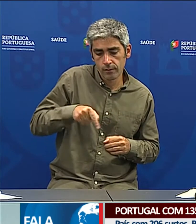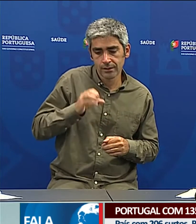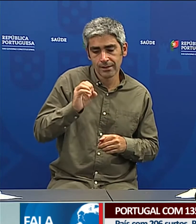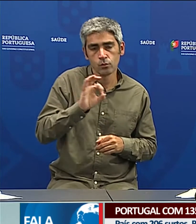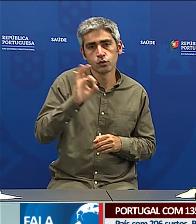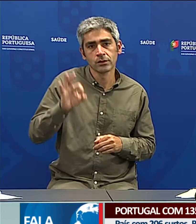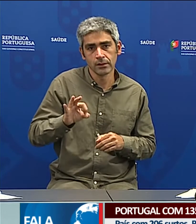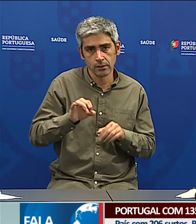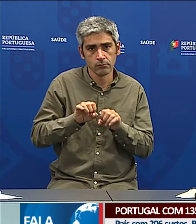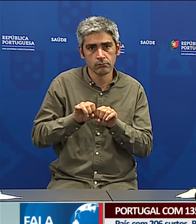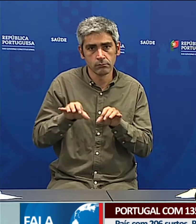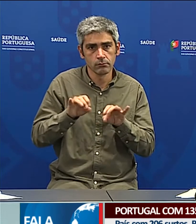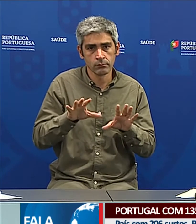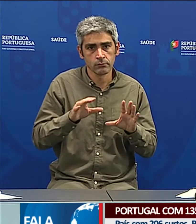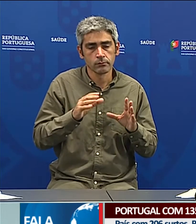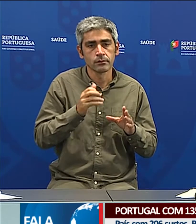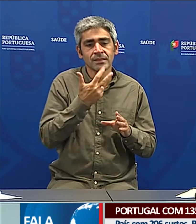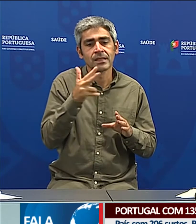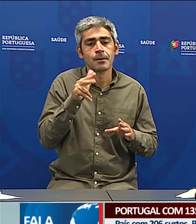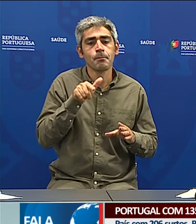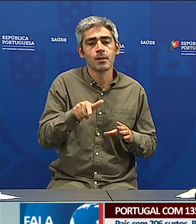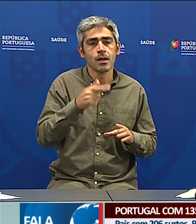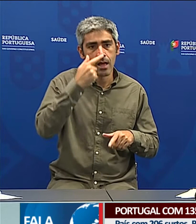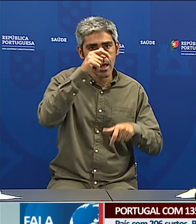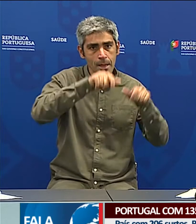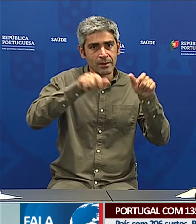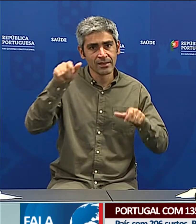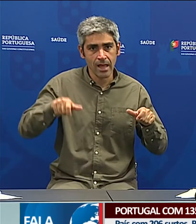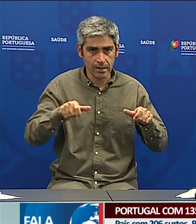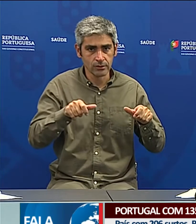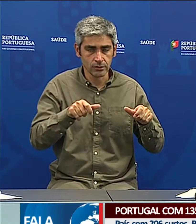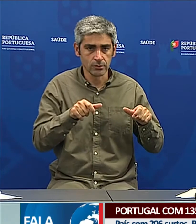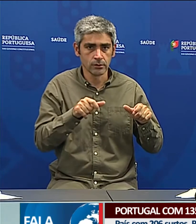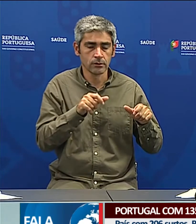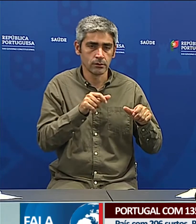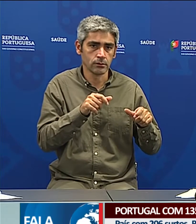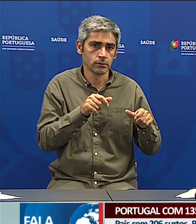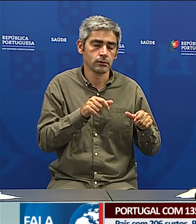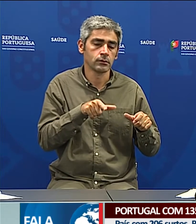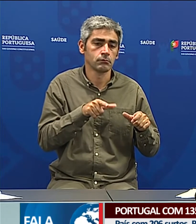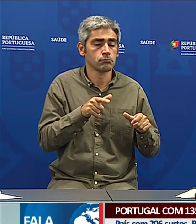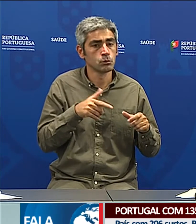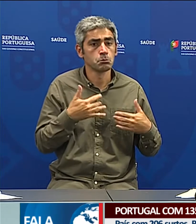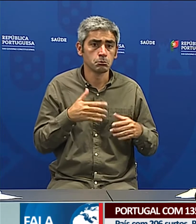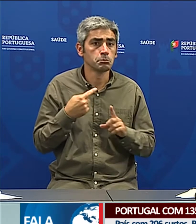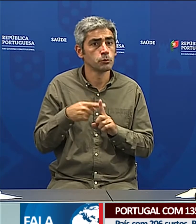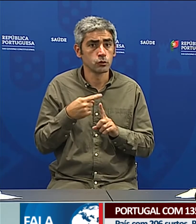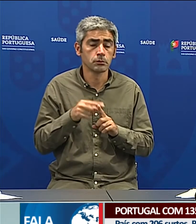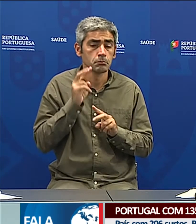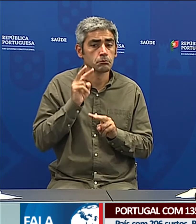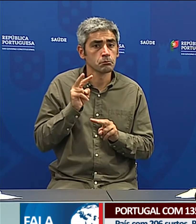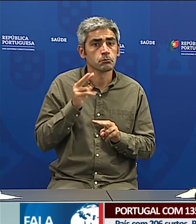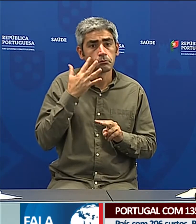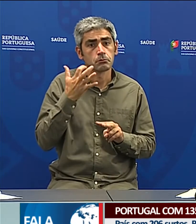% por 100 mil habitantes e é um sinal encorajador, porque